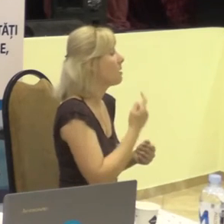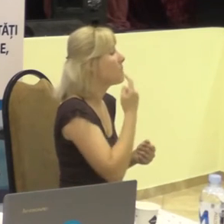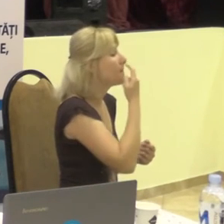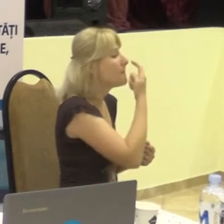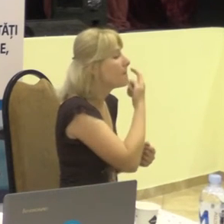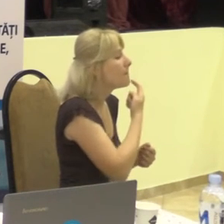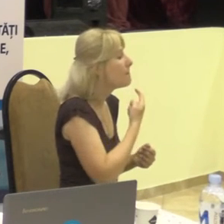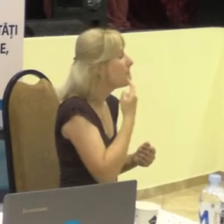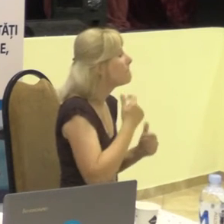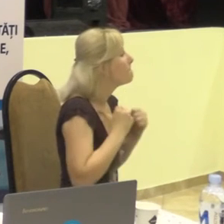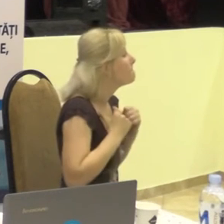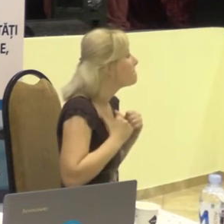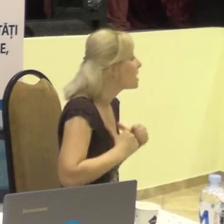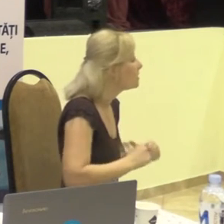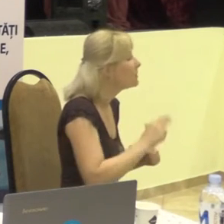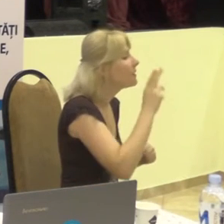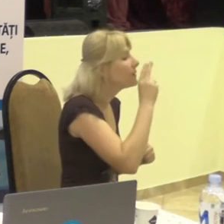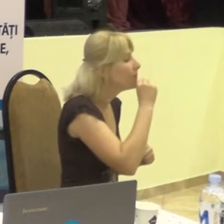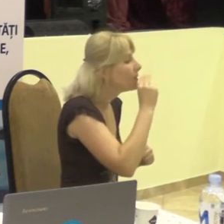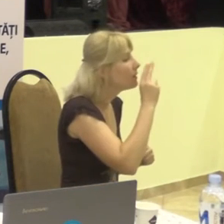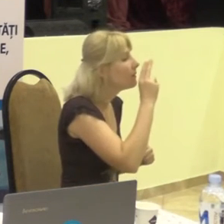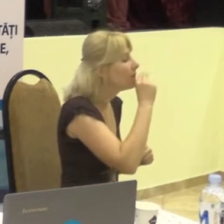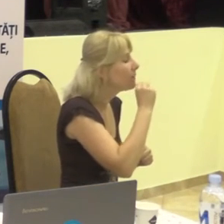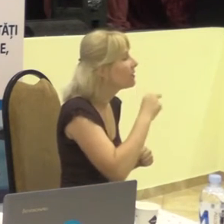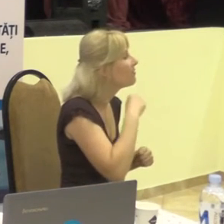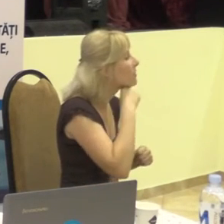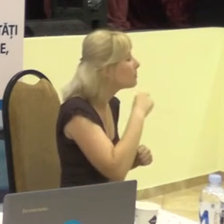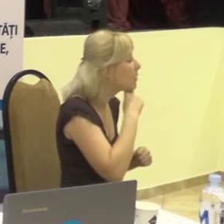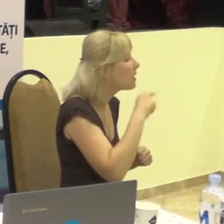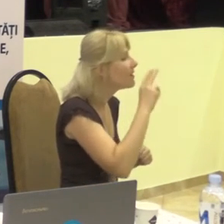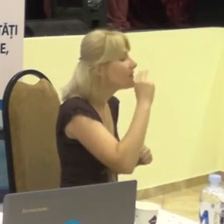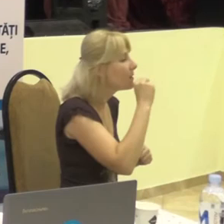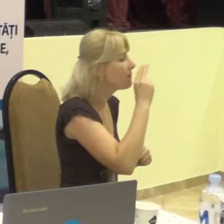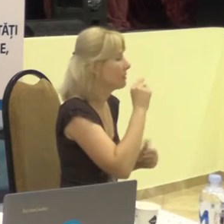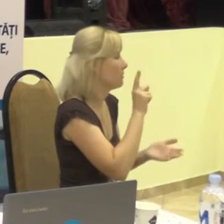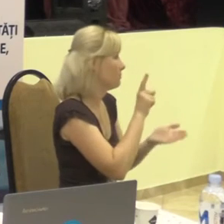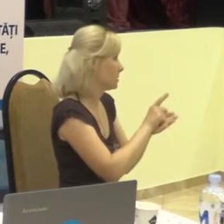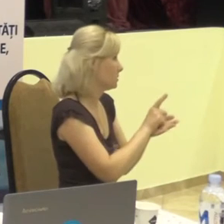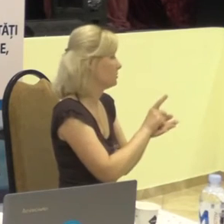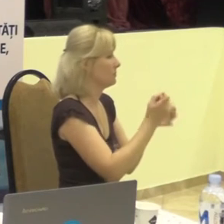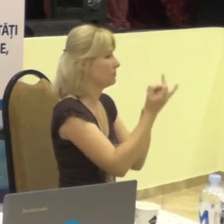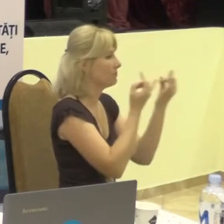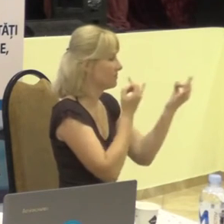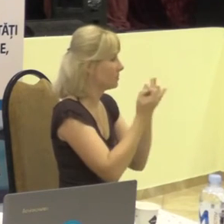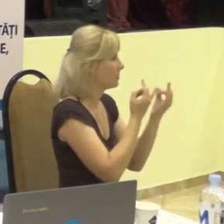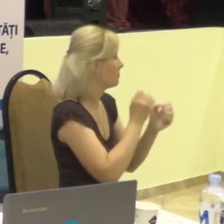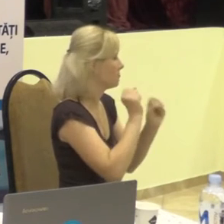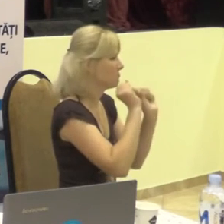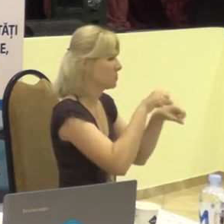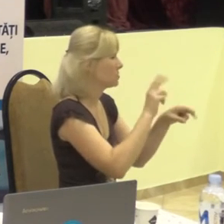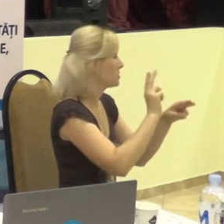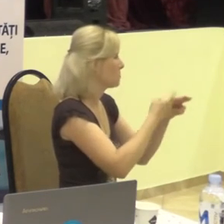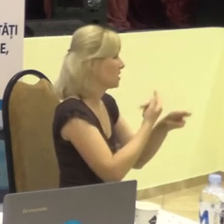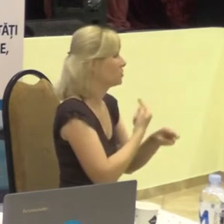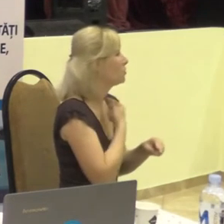aproape fără voce,